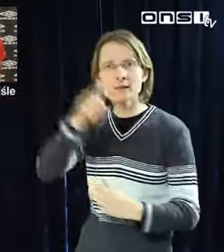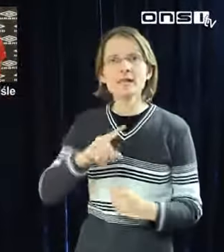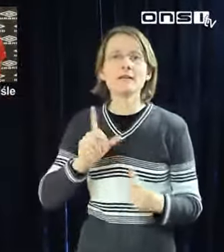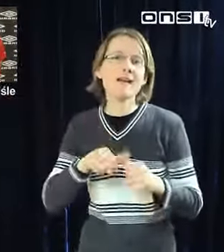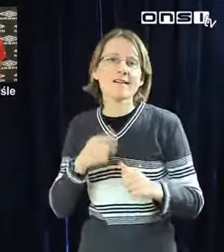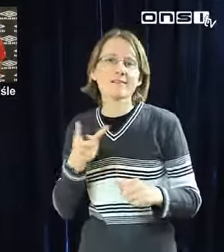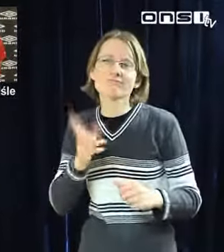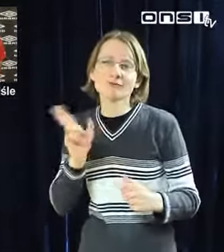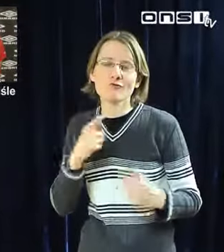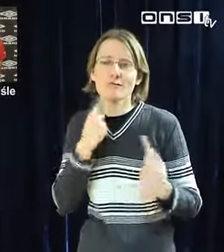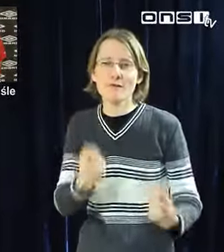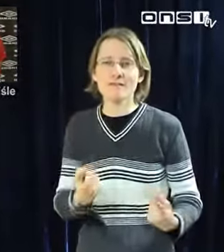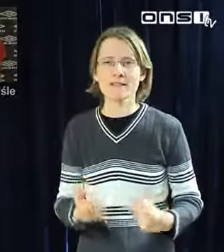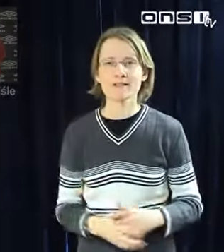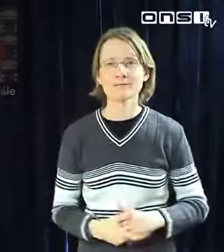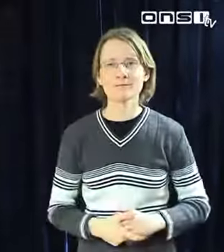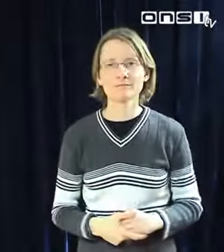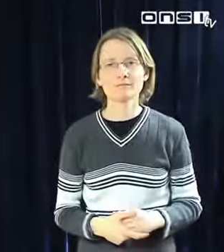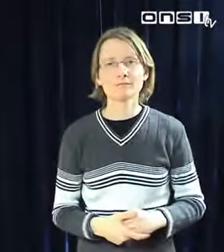kupię, Albo np. da mi pieniądze i nie ma to strachu.